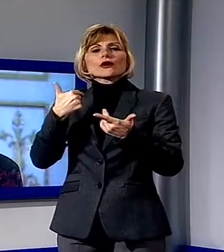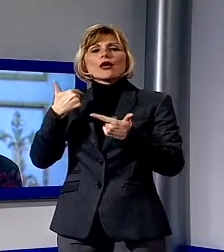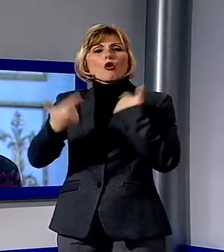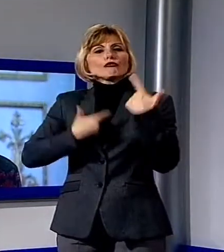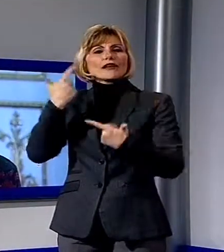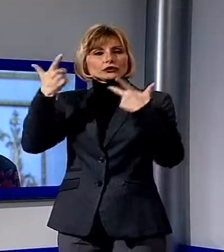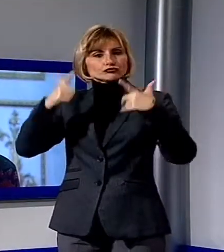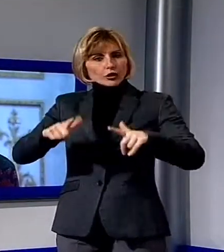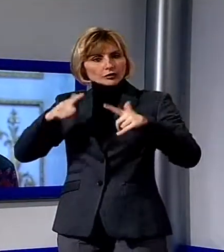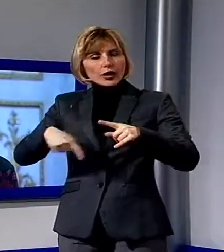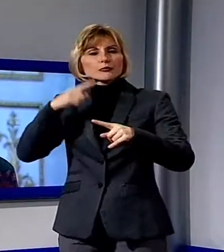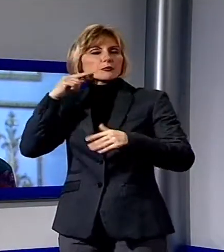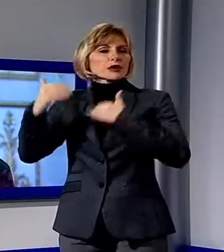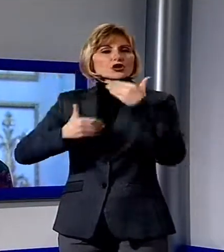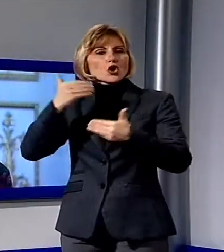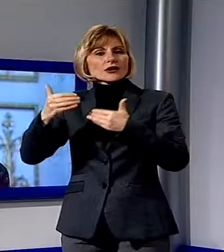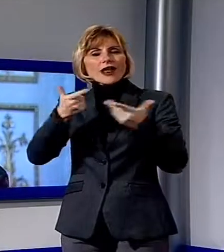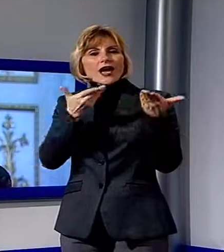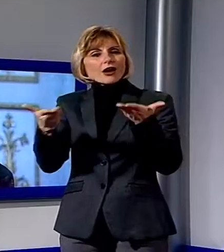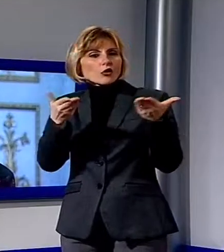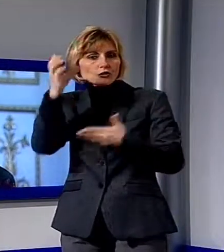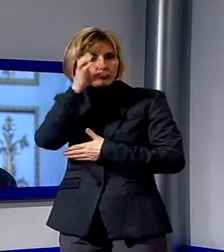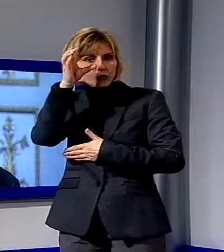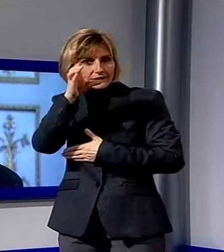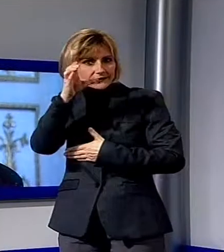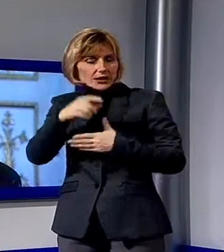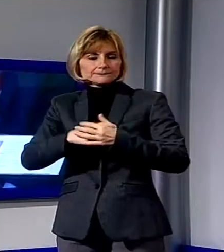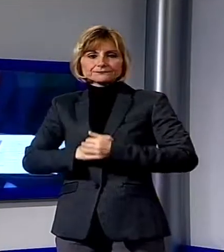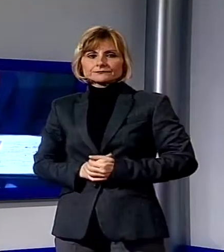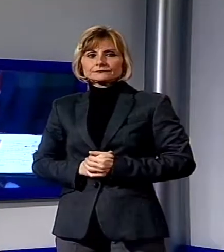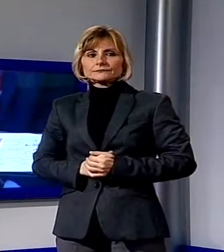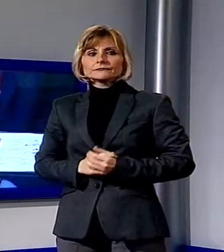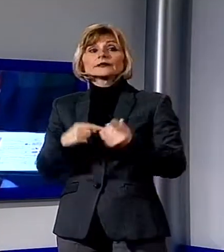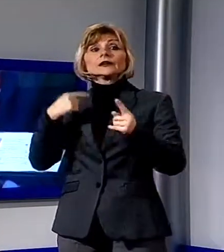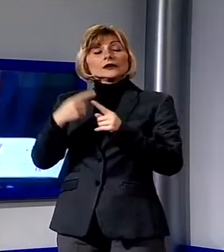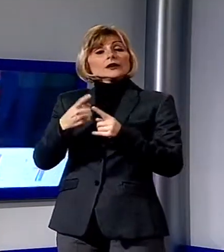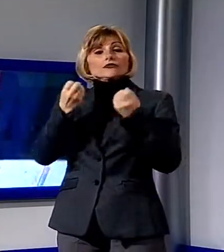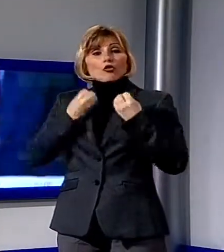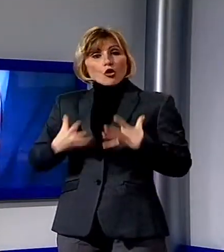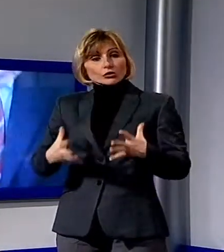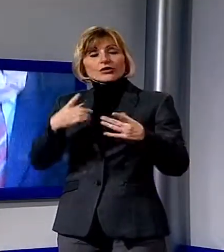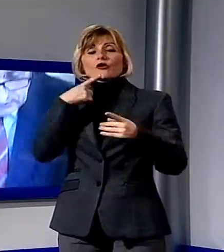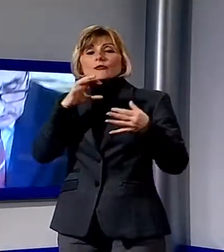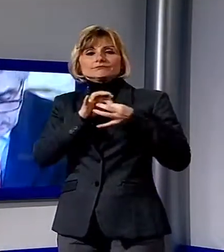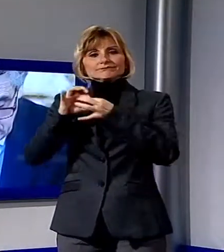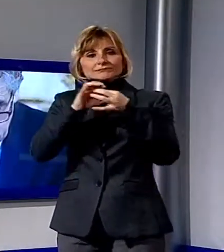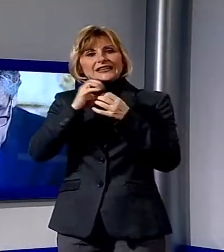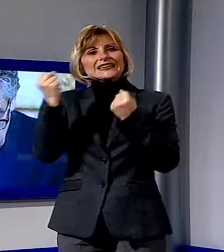migliorare l'accoglienza turistica. Da qui la volontà di coordinare le diverse iniziative che nascono dalle numerose